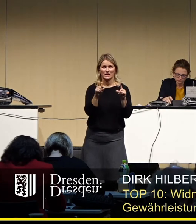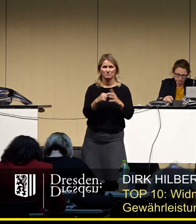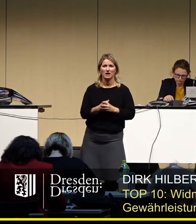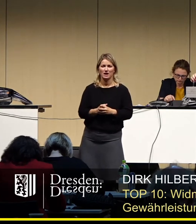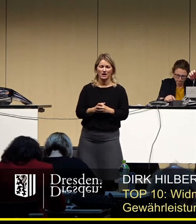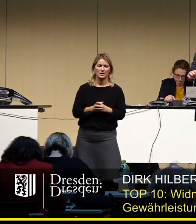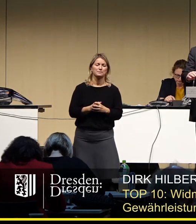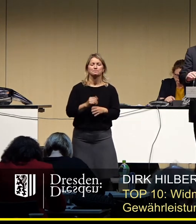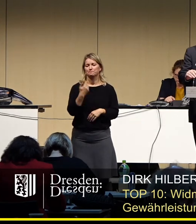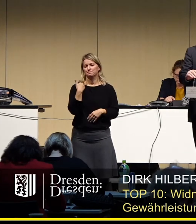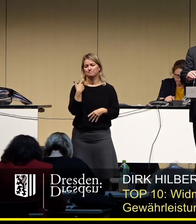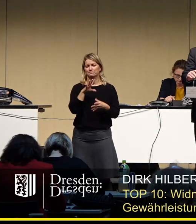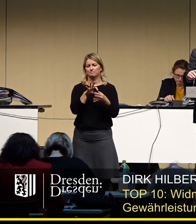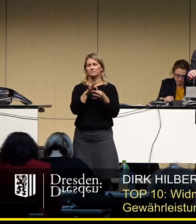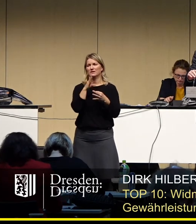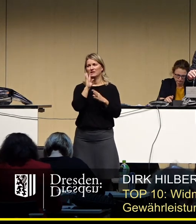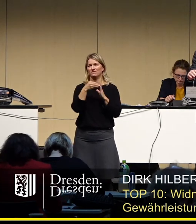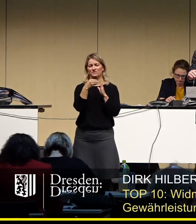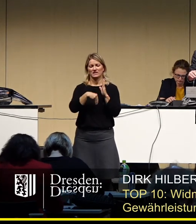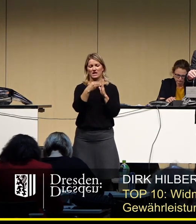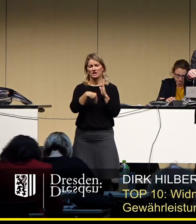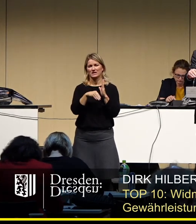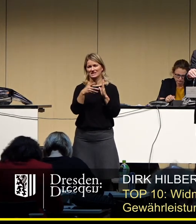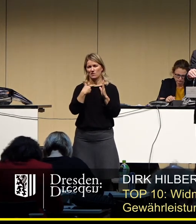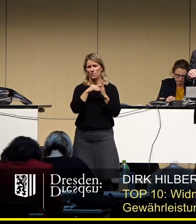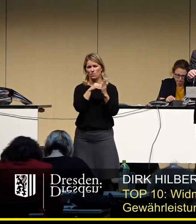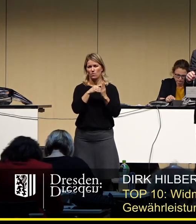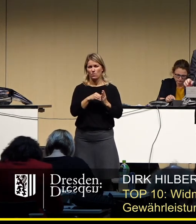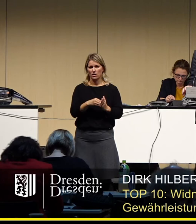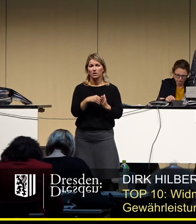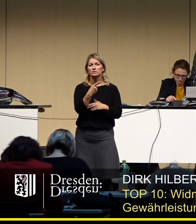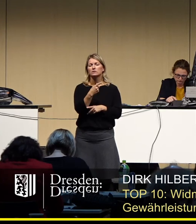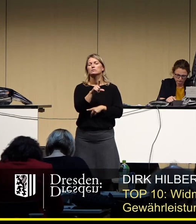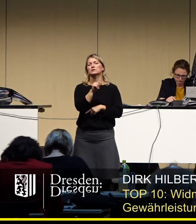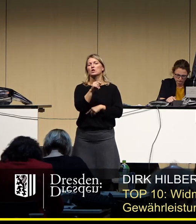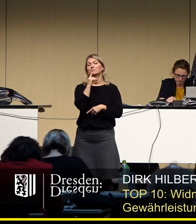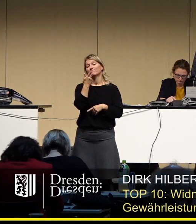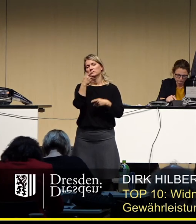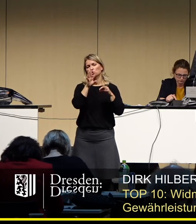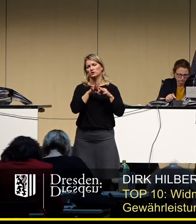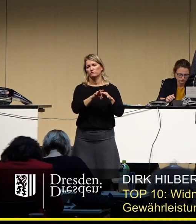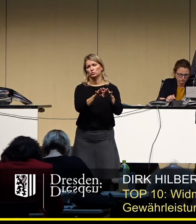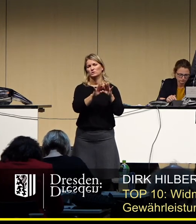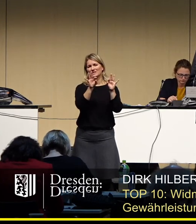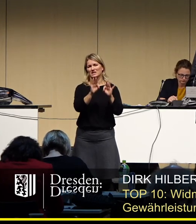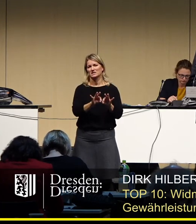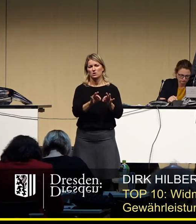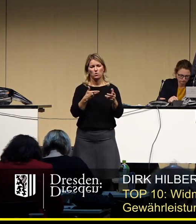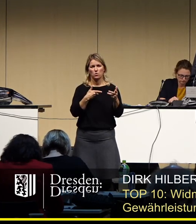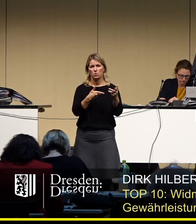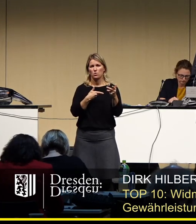nach den Verträgen, so wie wir sie ausgeschrieben haben, ist das Durchführungsrisiko beim